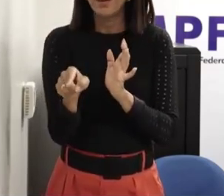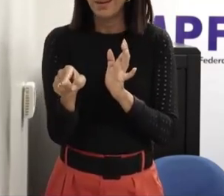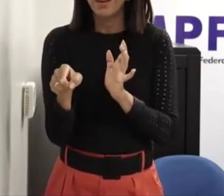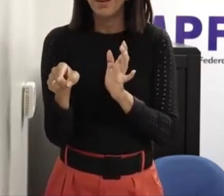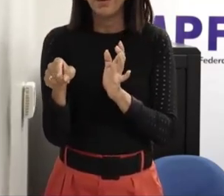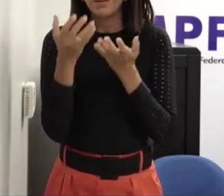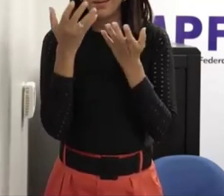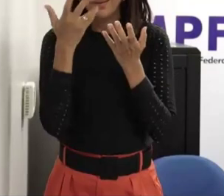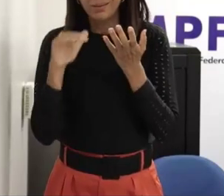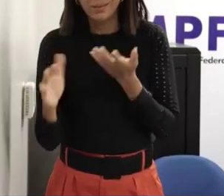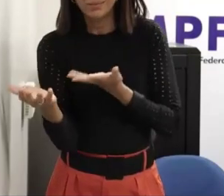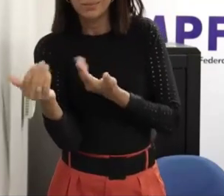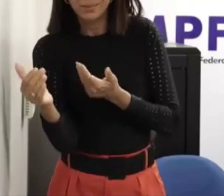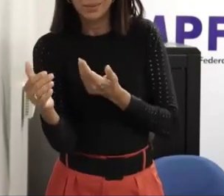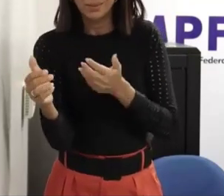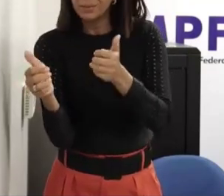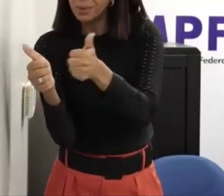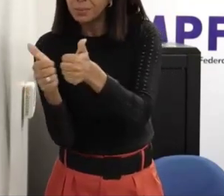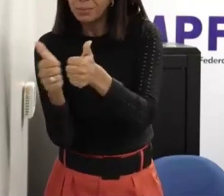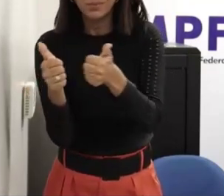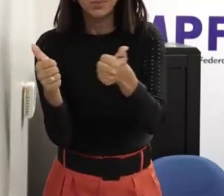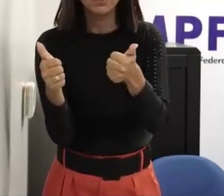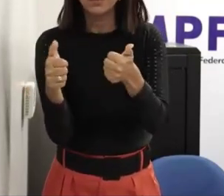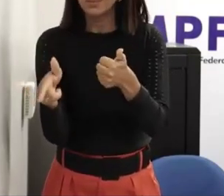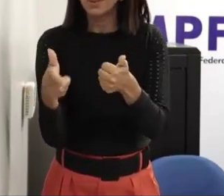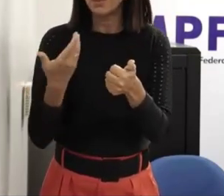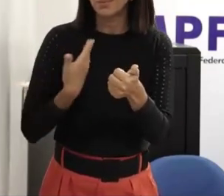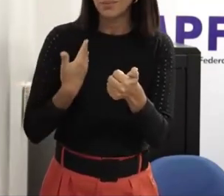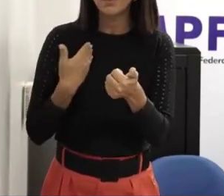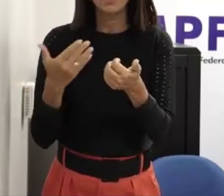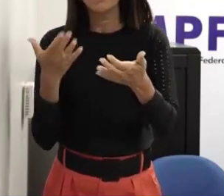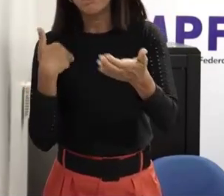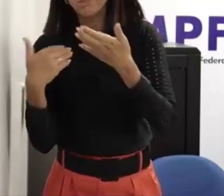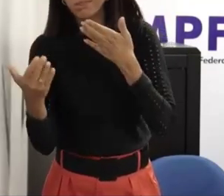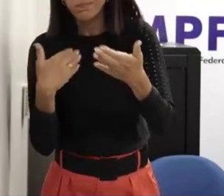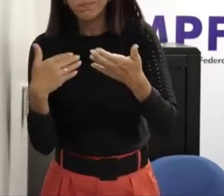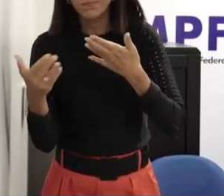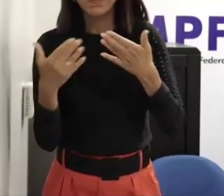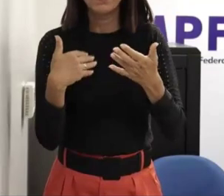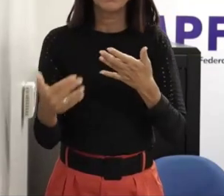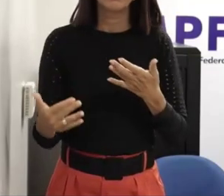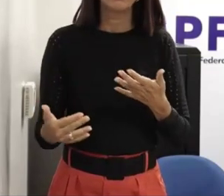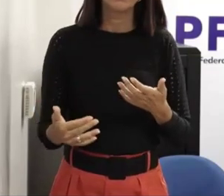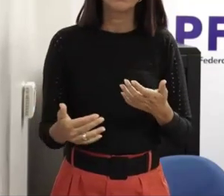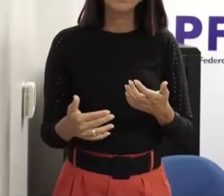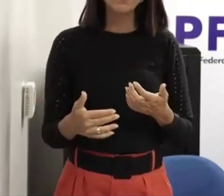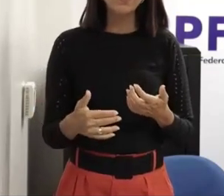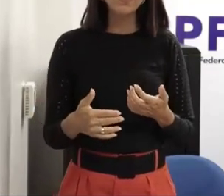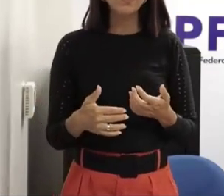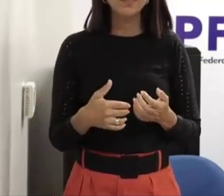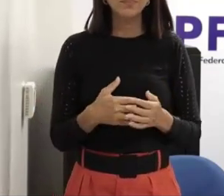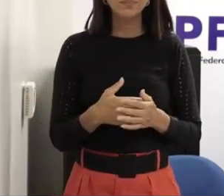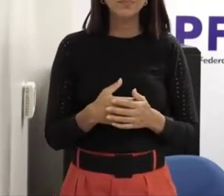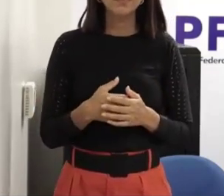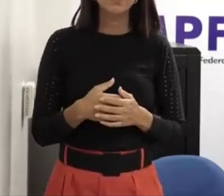dos adolescentes que tem mais afinidade em quem as crianças e os adolescentes costumam depositar um pouco mais de